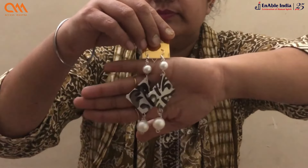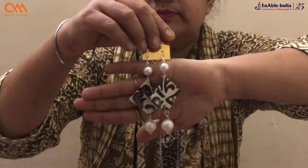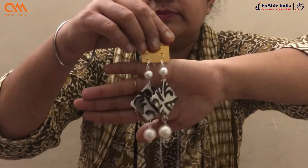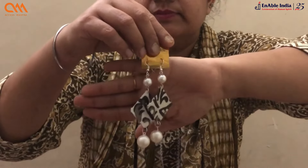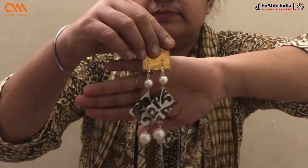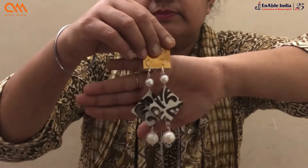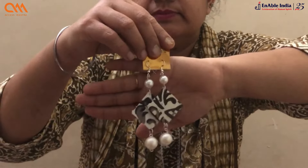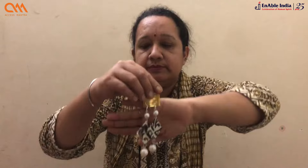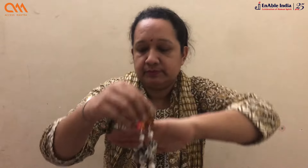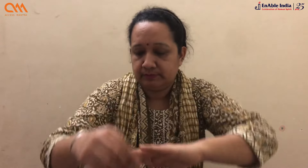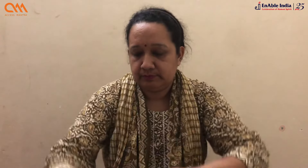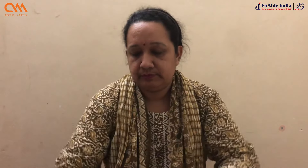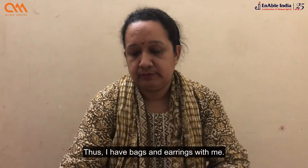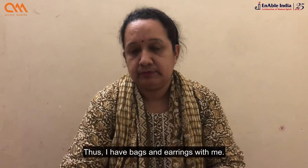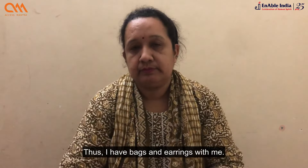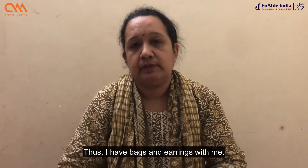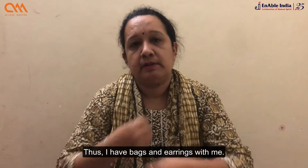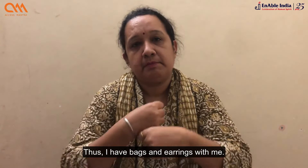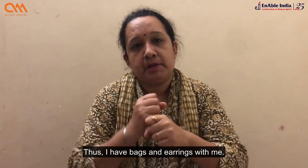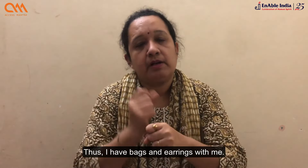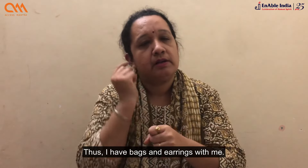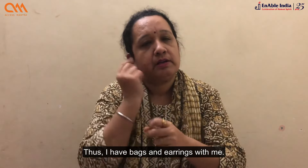गए है, मेरी वीडियो देखने के लिए धन्यवाद